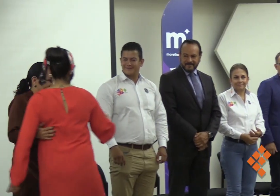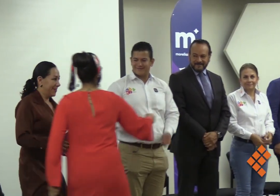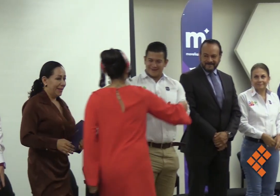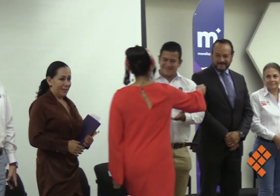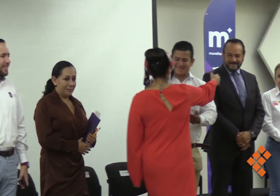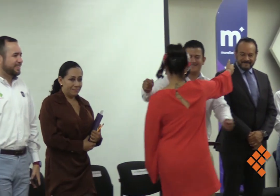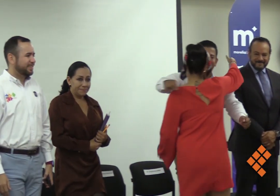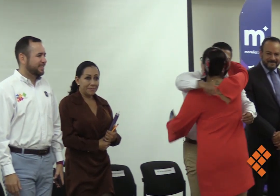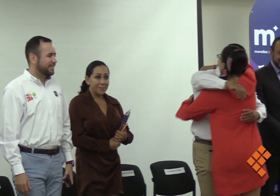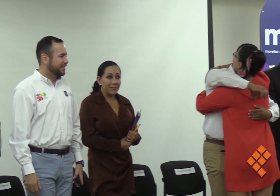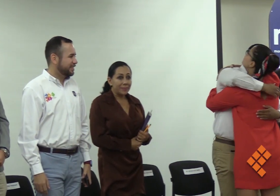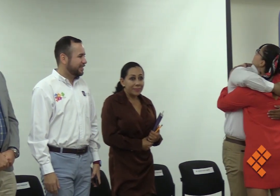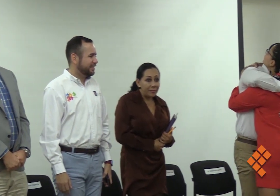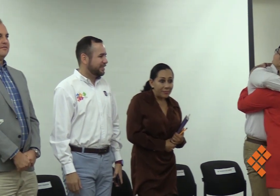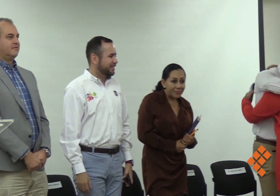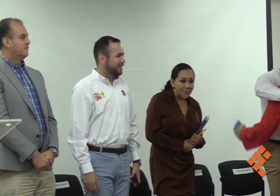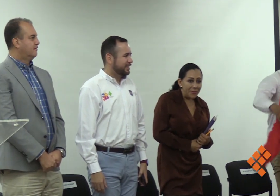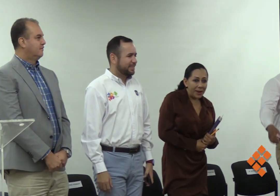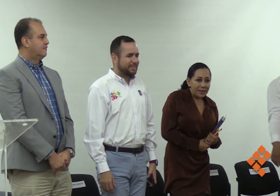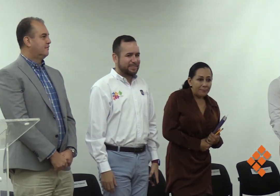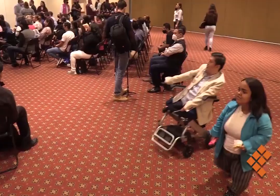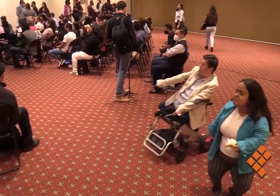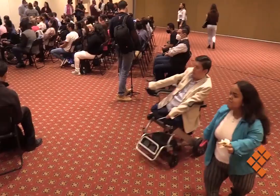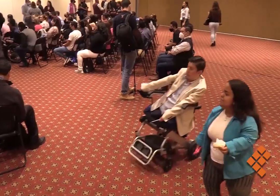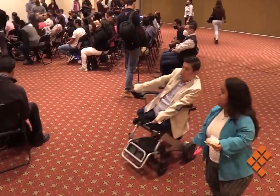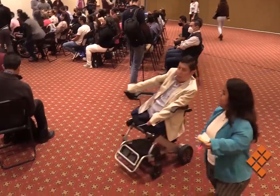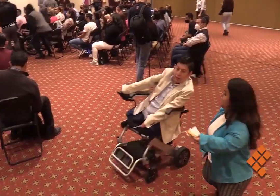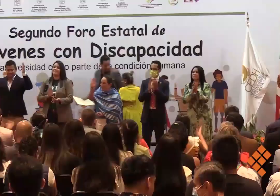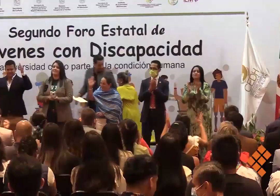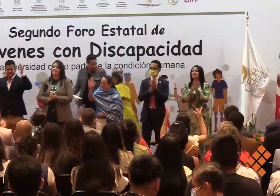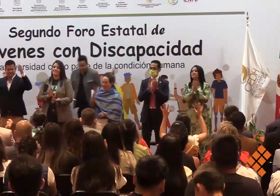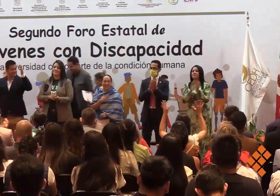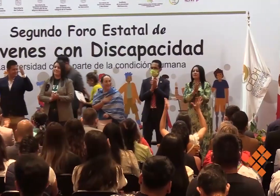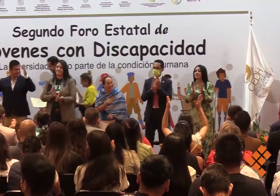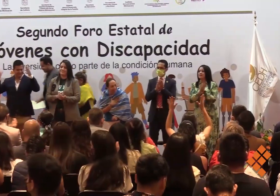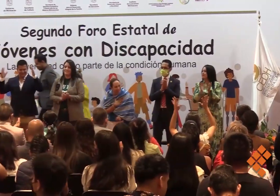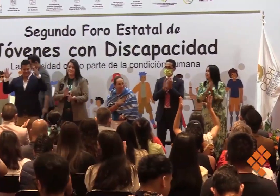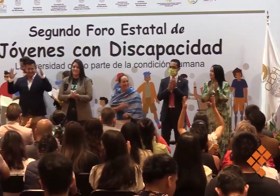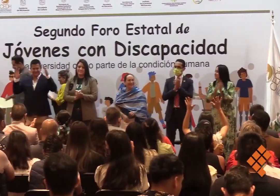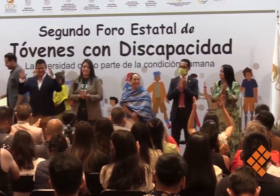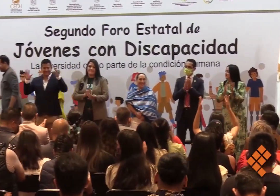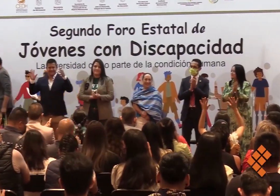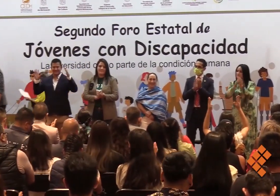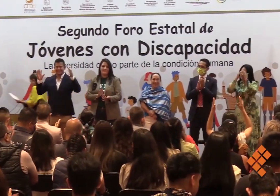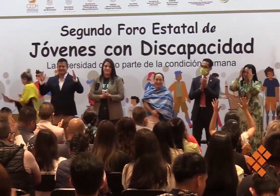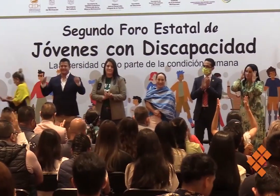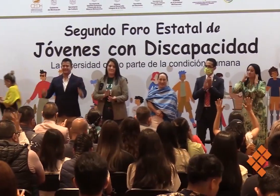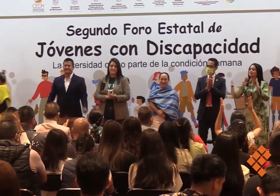foros regionales que está organizando la comisión se ha complicado porque no es fácil encontrar espacios con accesibilidad a las personas con discapacidad y no les